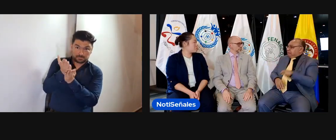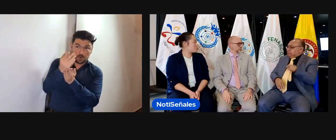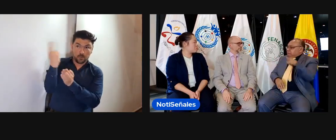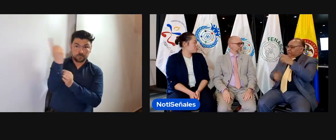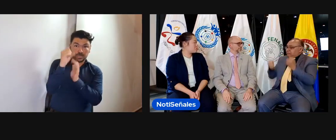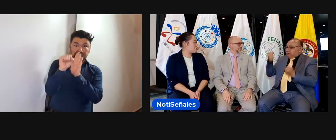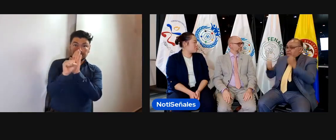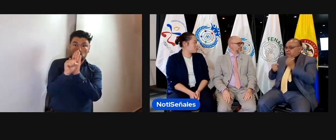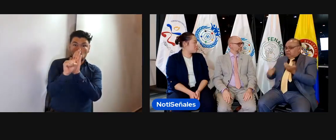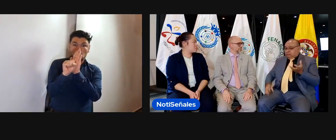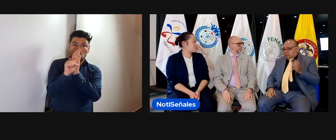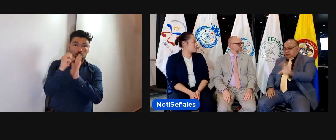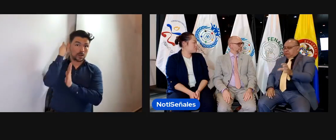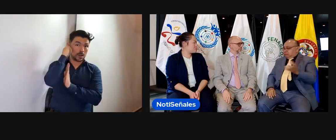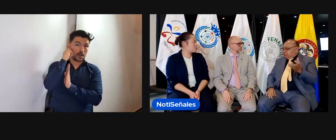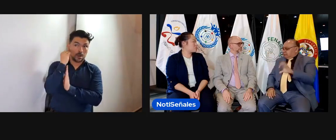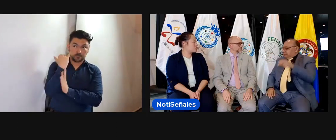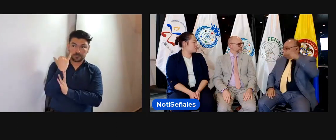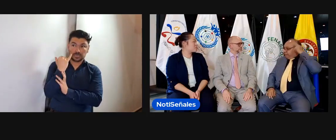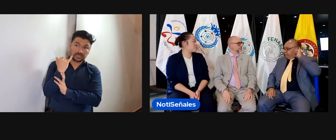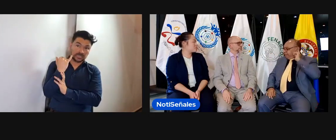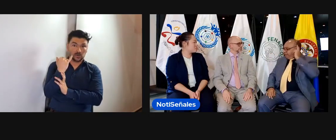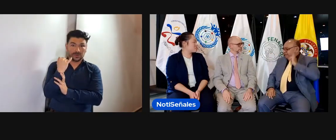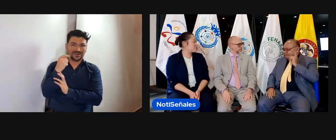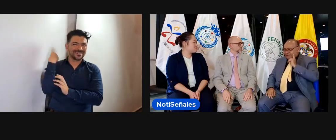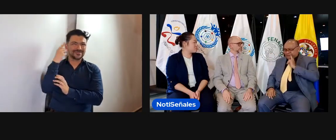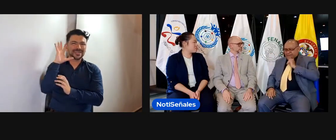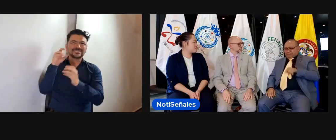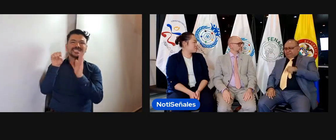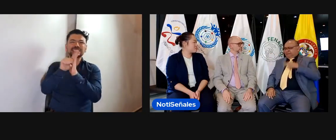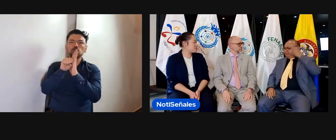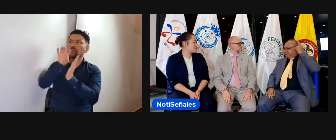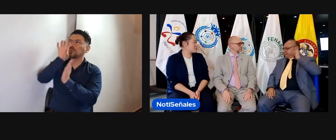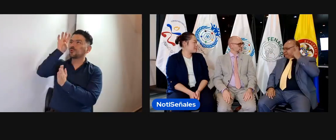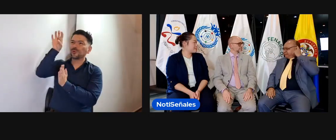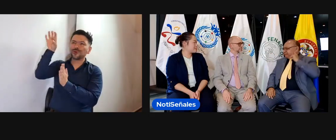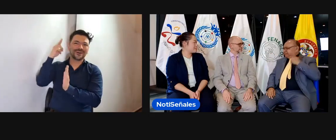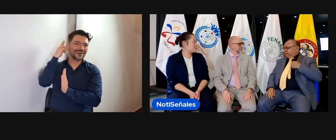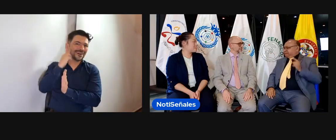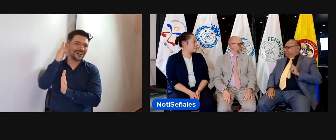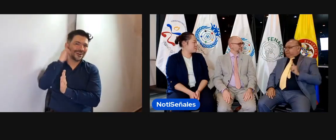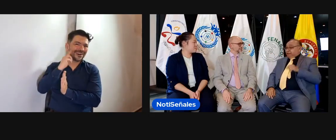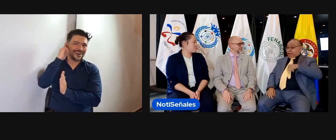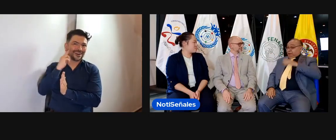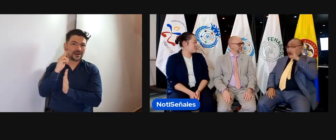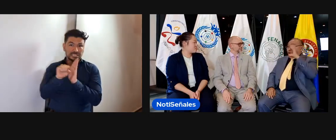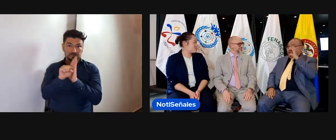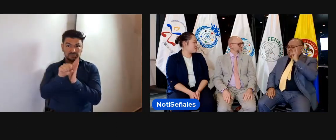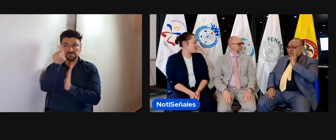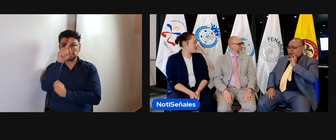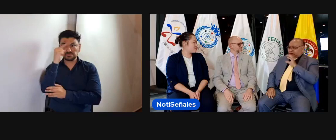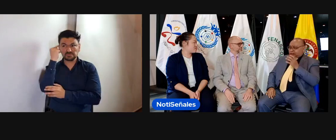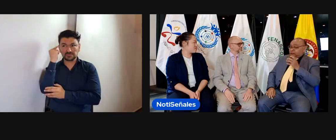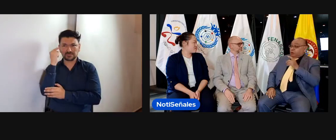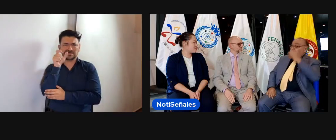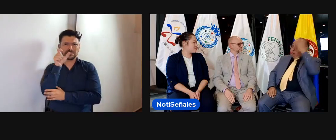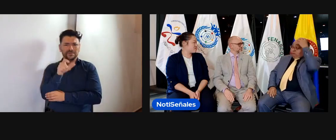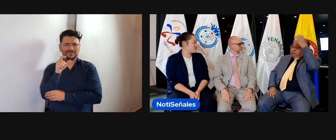tema de discapacidad con el ícono de la oreja, ¿sí? Que dicen, no, pero es que esto no me representa, este ícono no me representa,